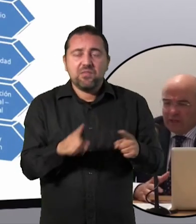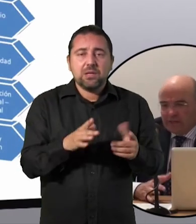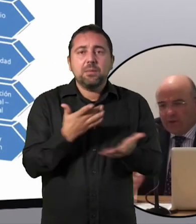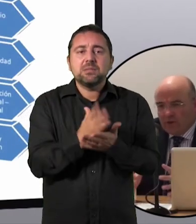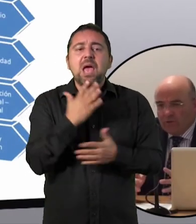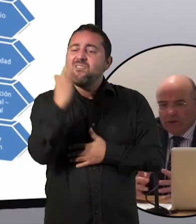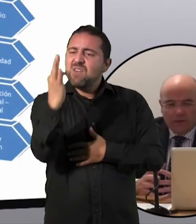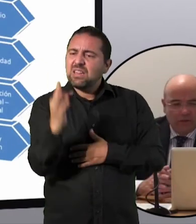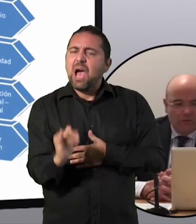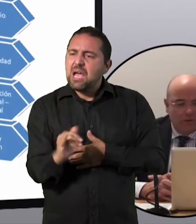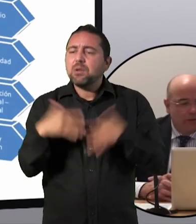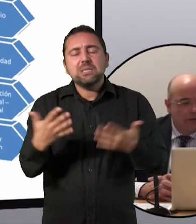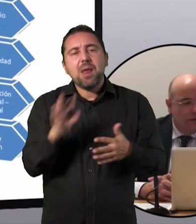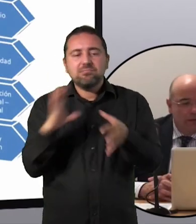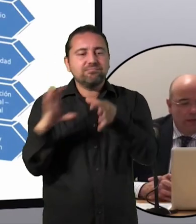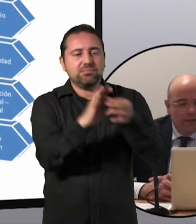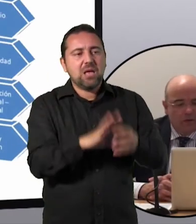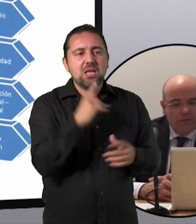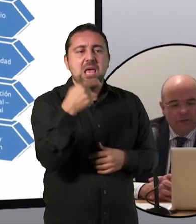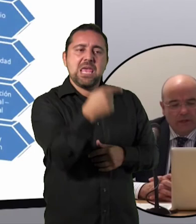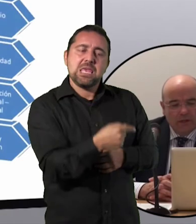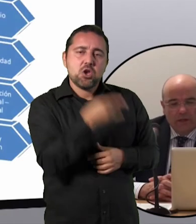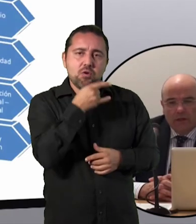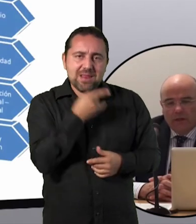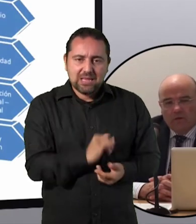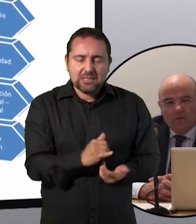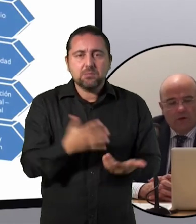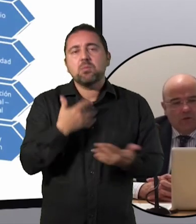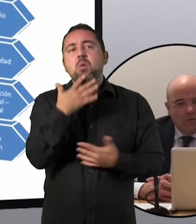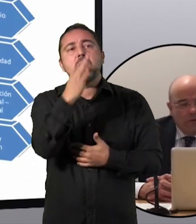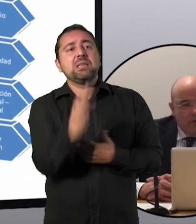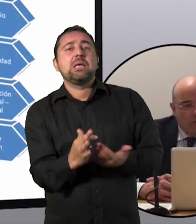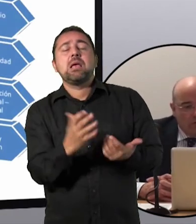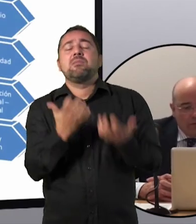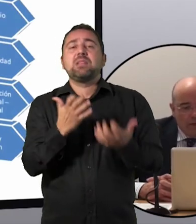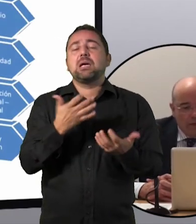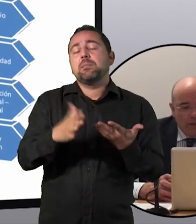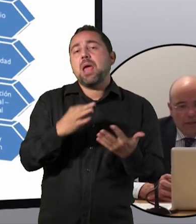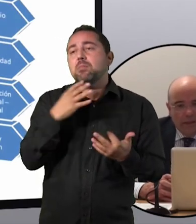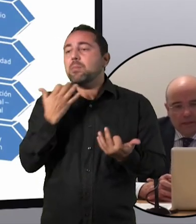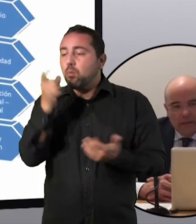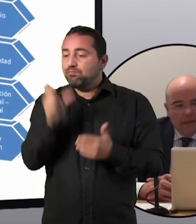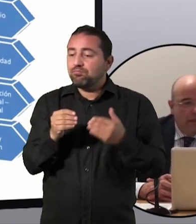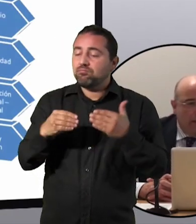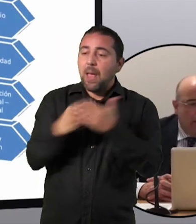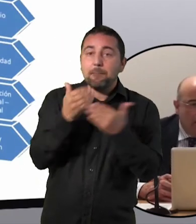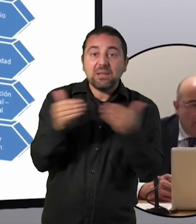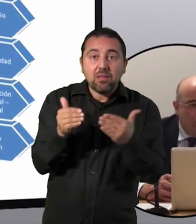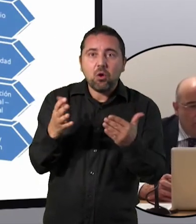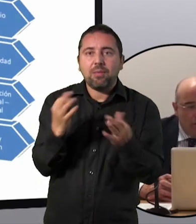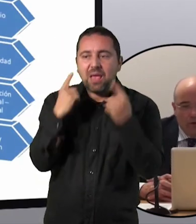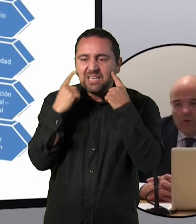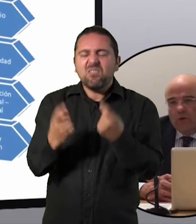casi todas las ventajas llevan inconvenientes. Como decía, esta ventaja se compensa con que un emprendedor normalmente tiene que